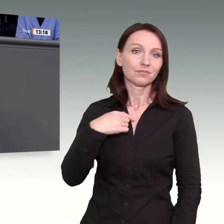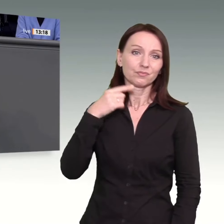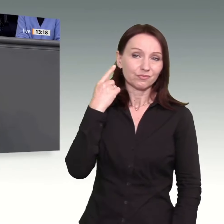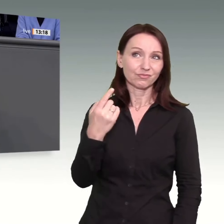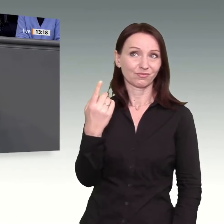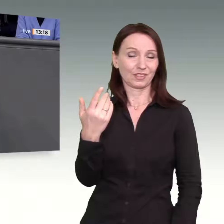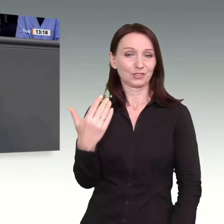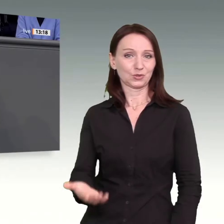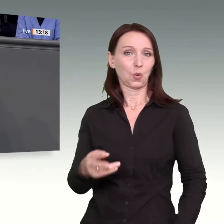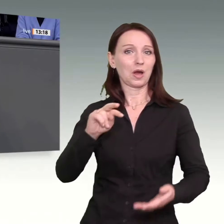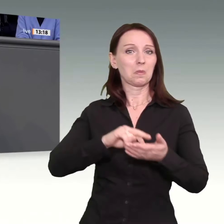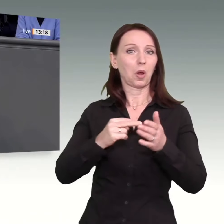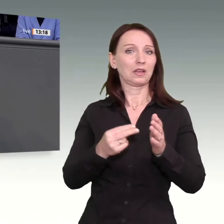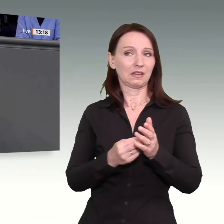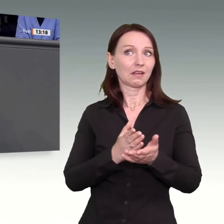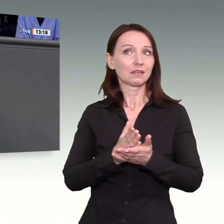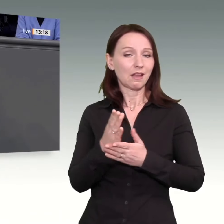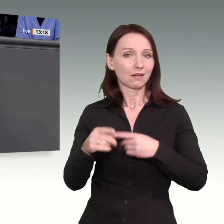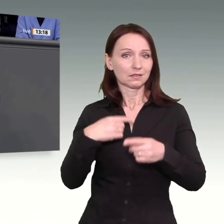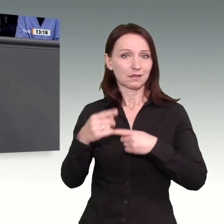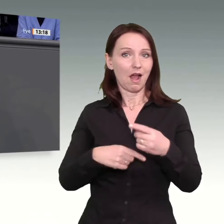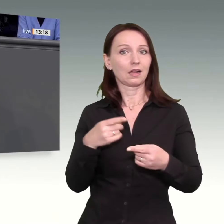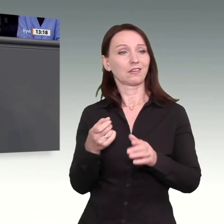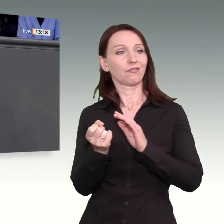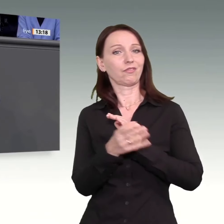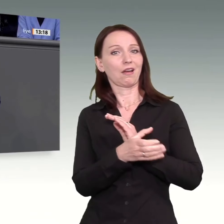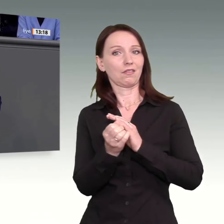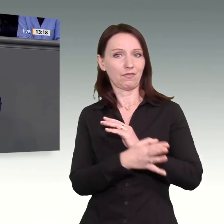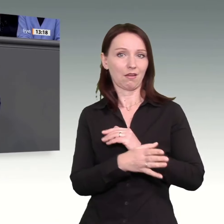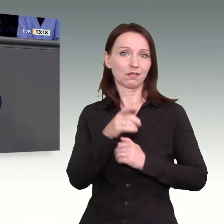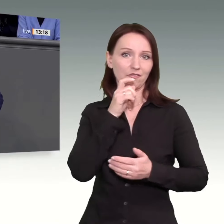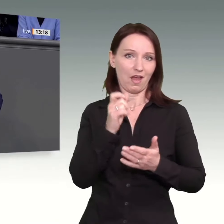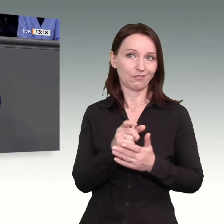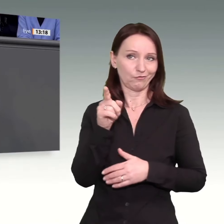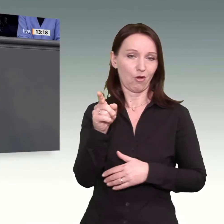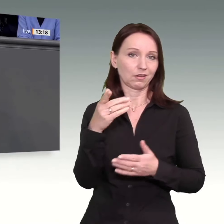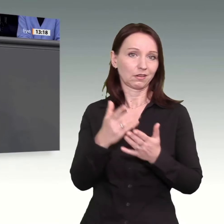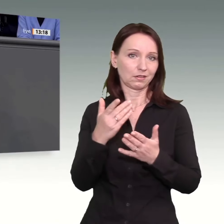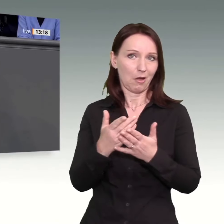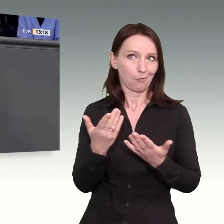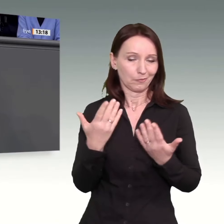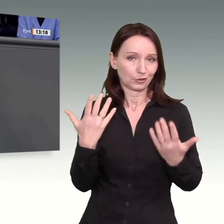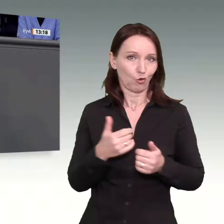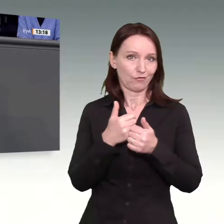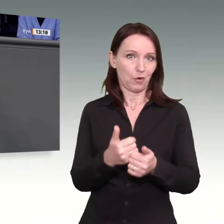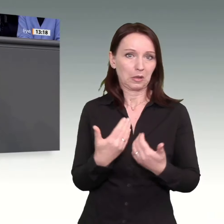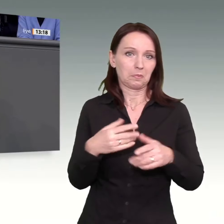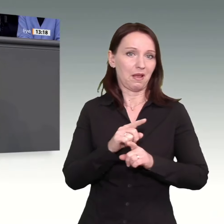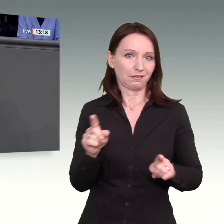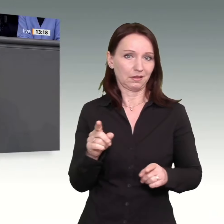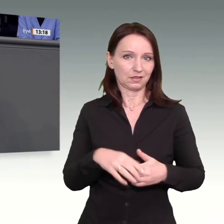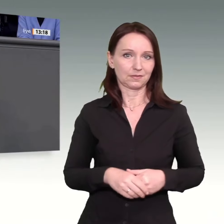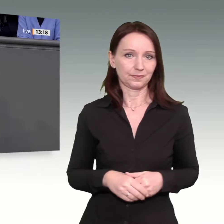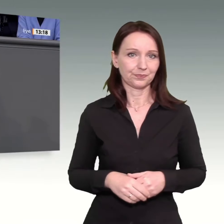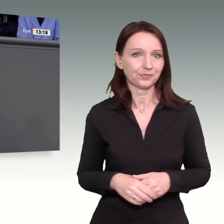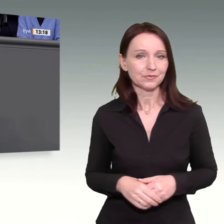nachhaltige Abwrackpolitik ist nämlich dafür verantwortlich und sonst nichts. Wie wenig Sie mit Wissen,